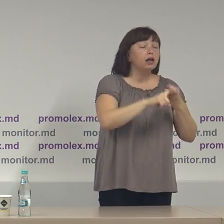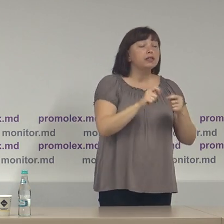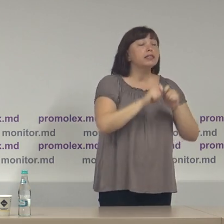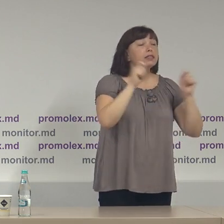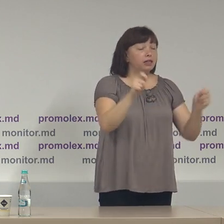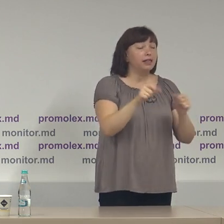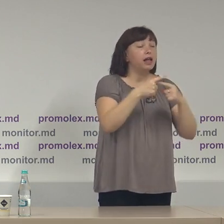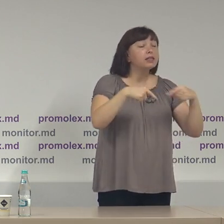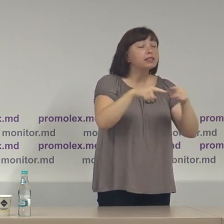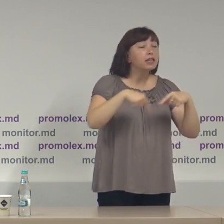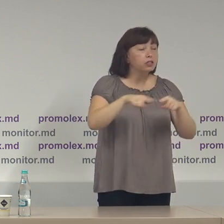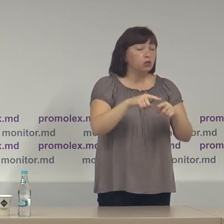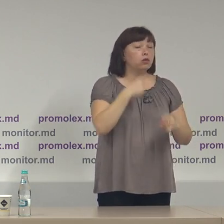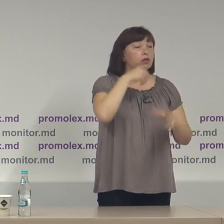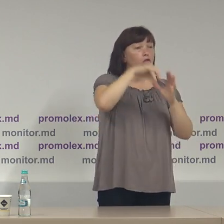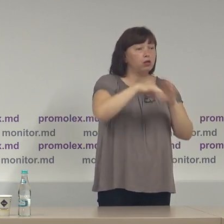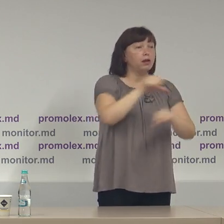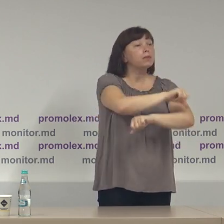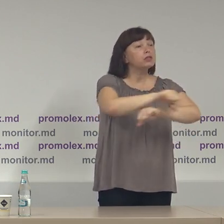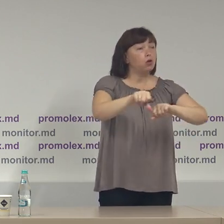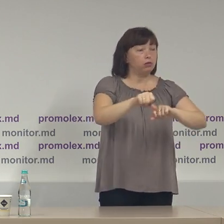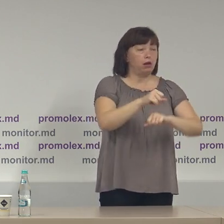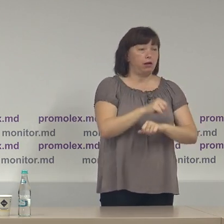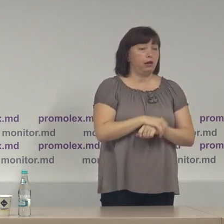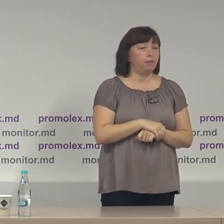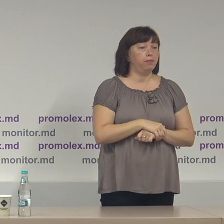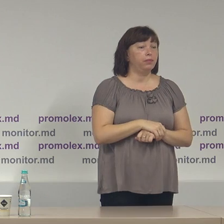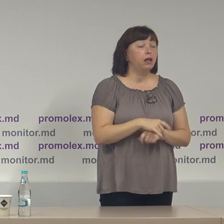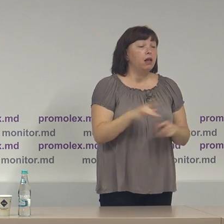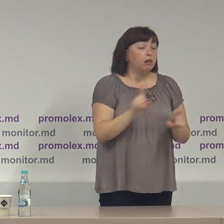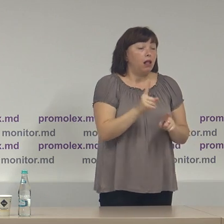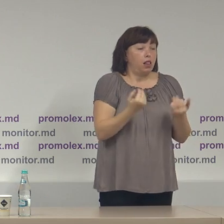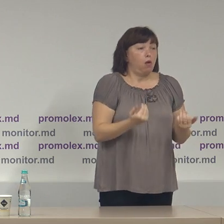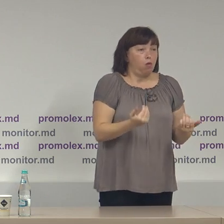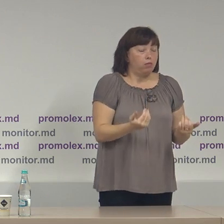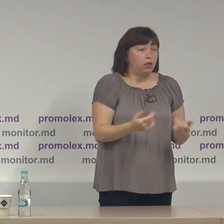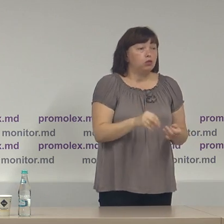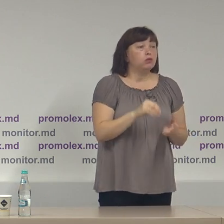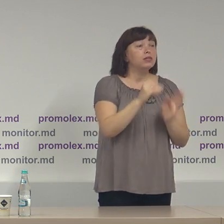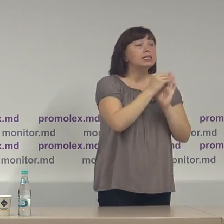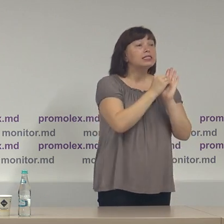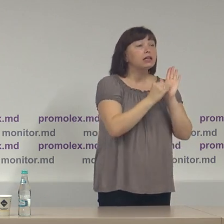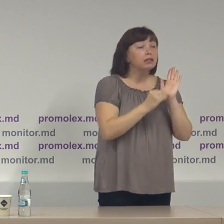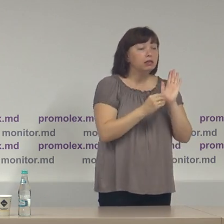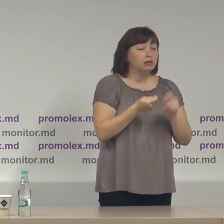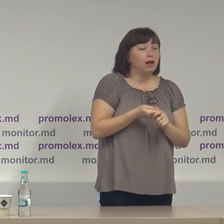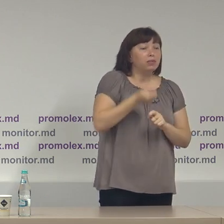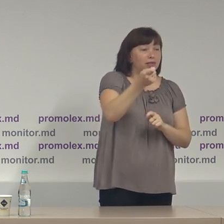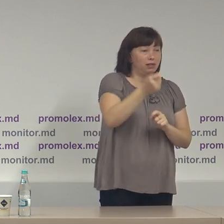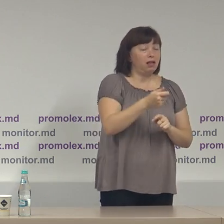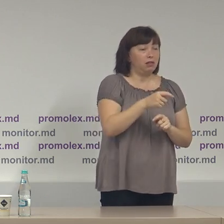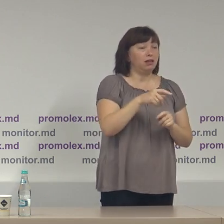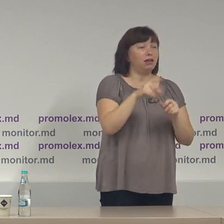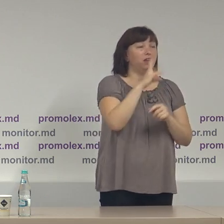de votare peste hotarele țării. Pentru că, la momentul de față, statistica prezentată pe pagina